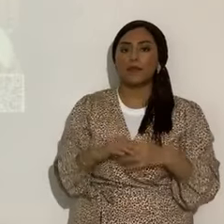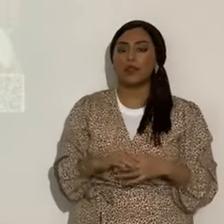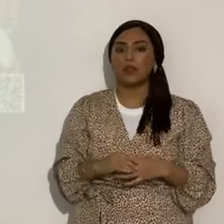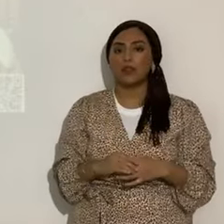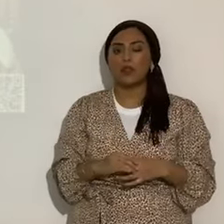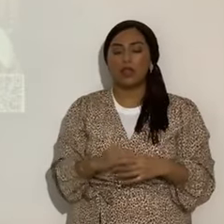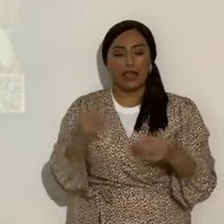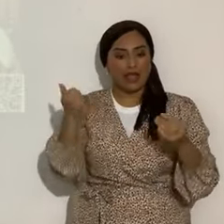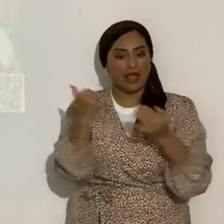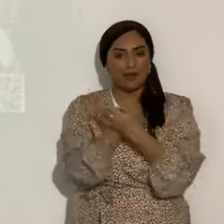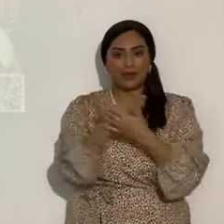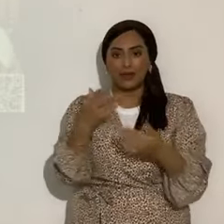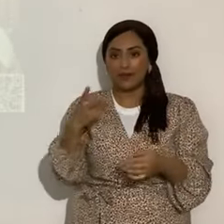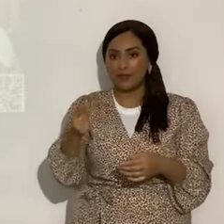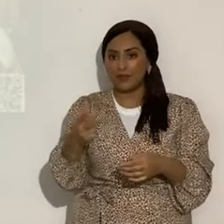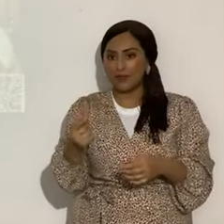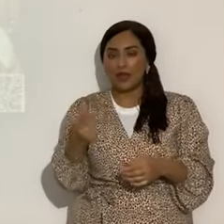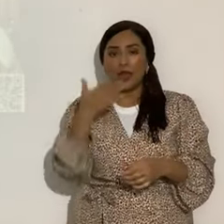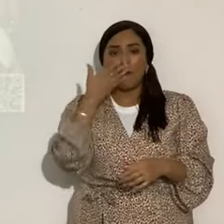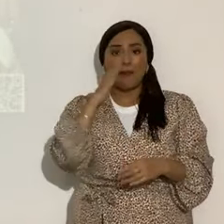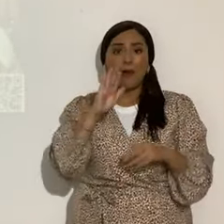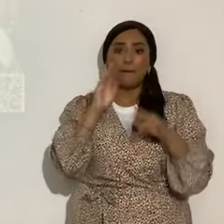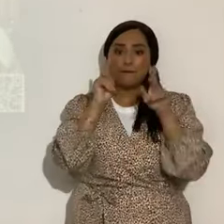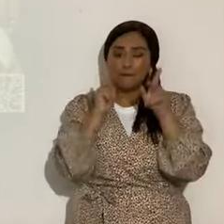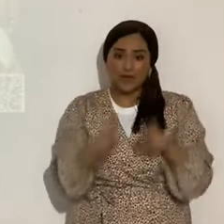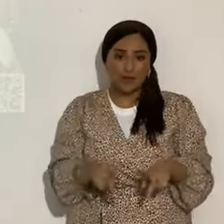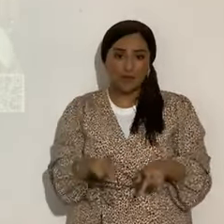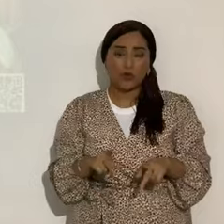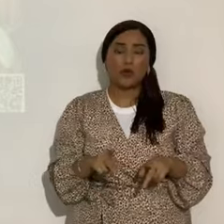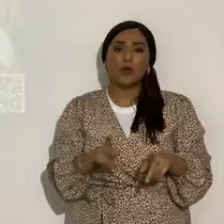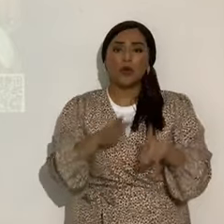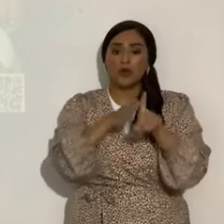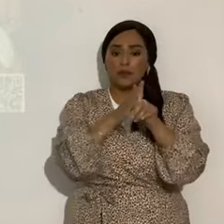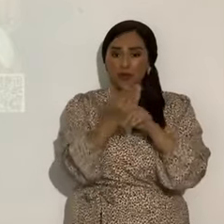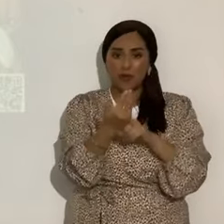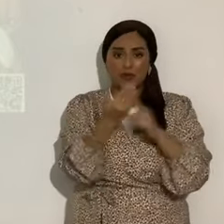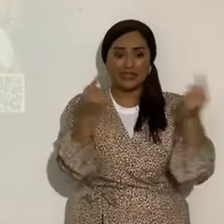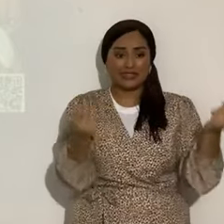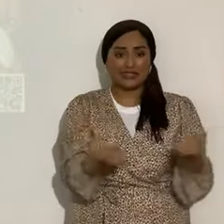todo lo que son perros, son malos obreros, y todos los impíos que no quieren Torah.